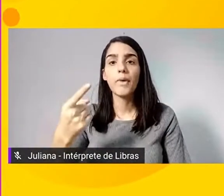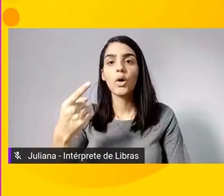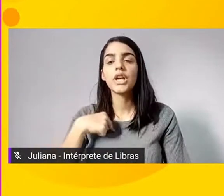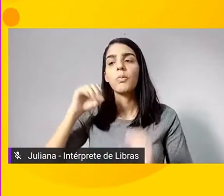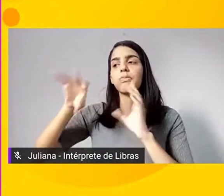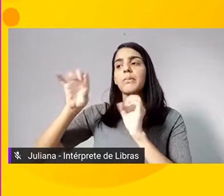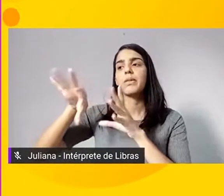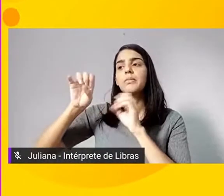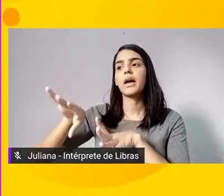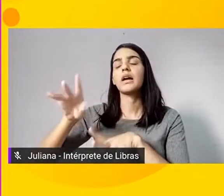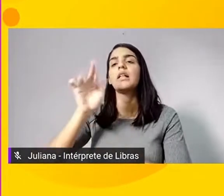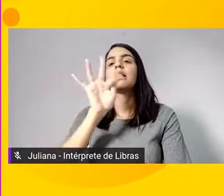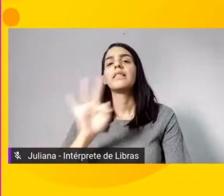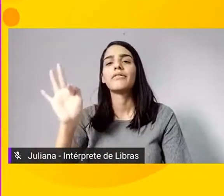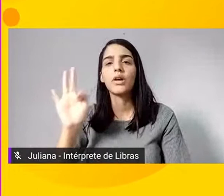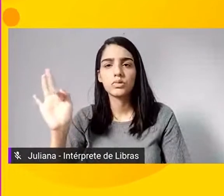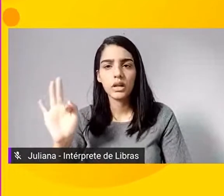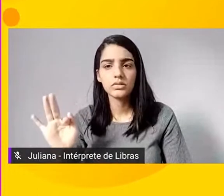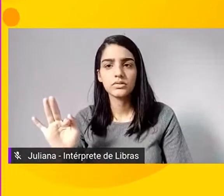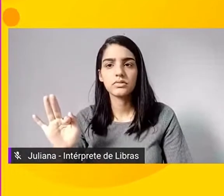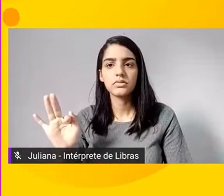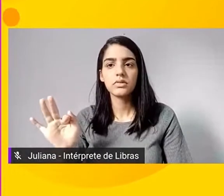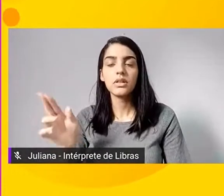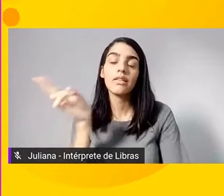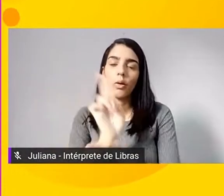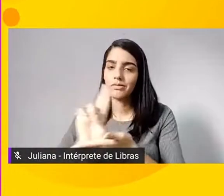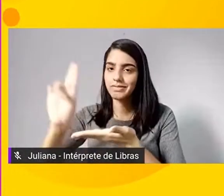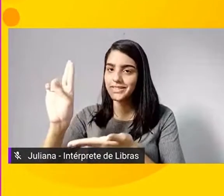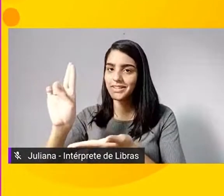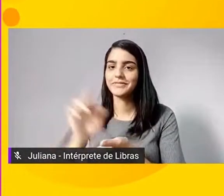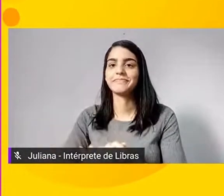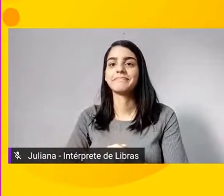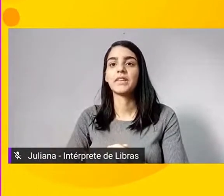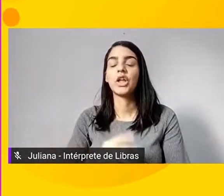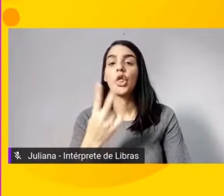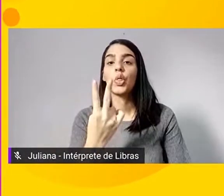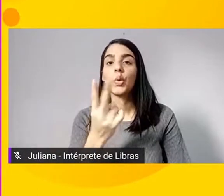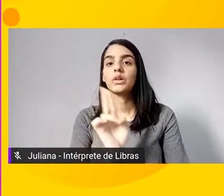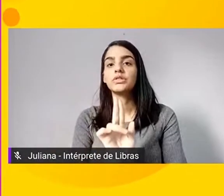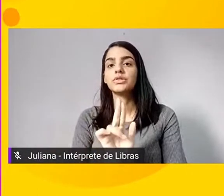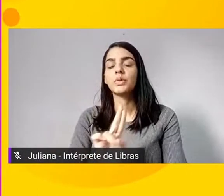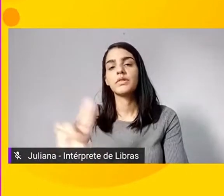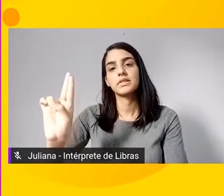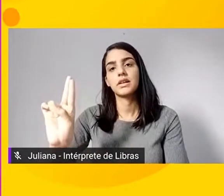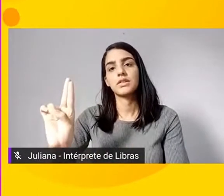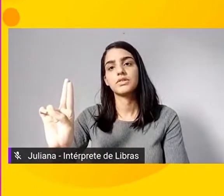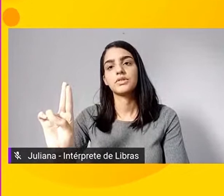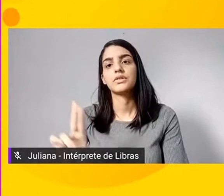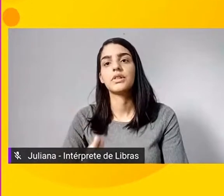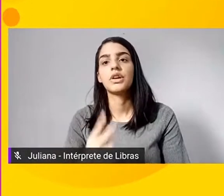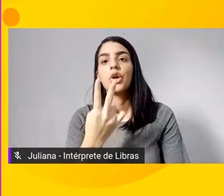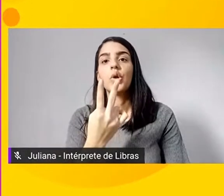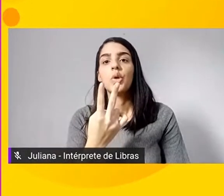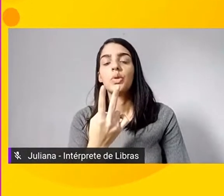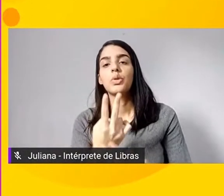na faculdade, na universidade, né? Em duas faculdades que tinham se desmembrado da